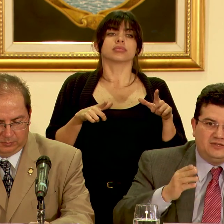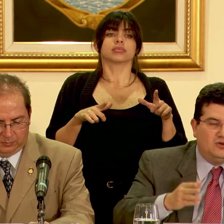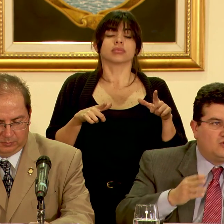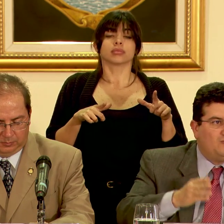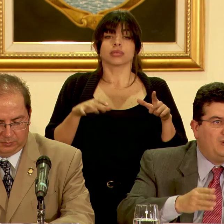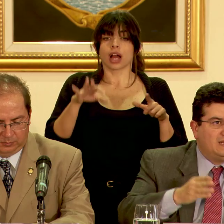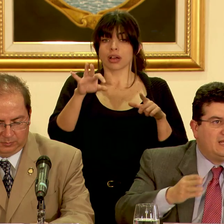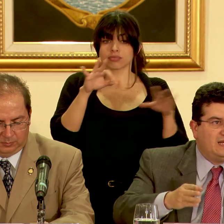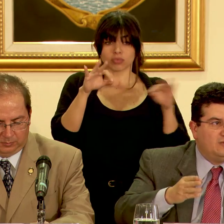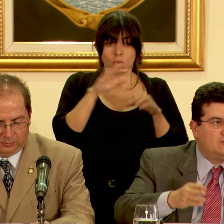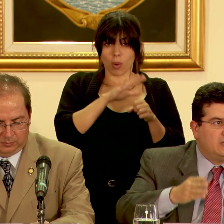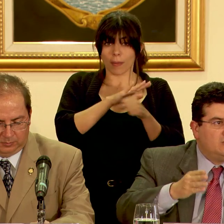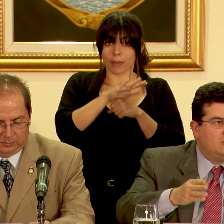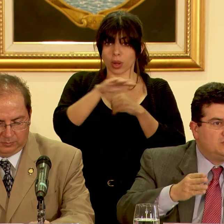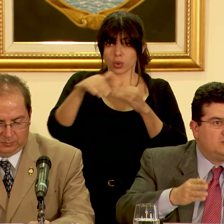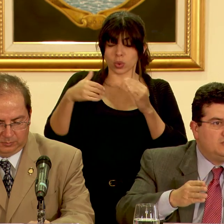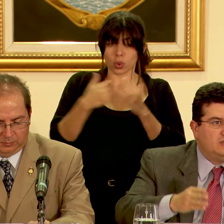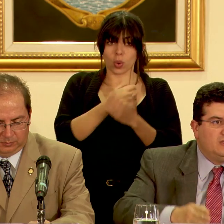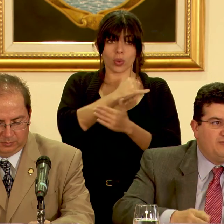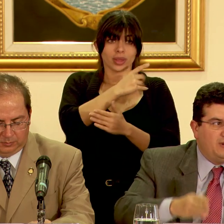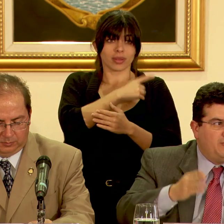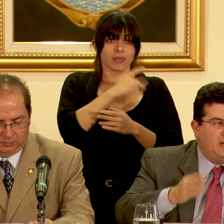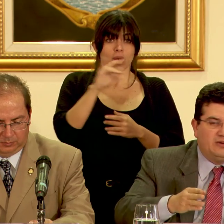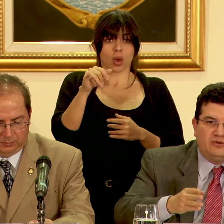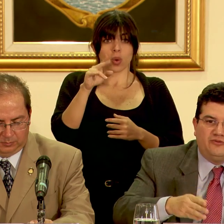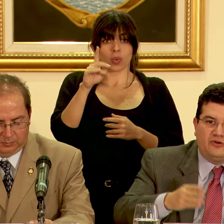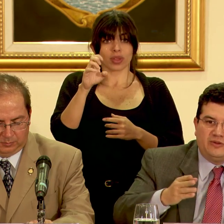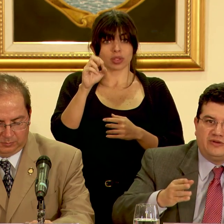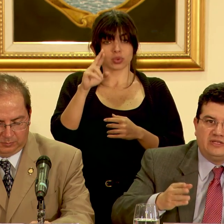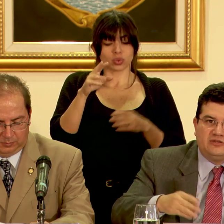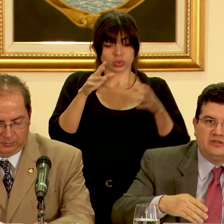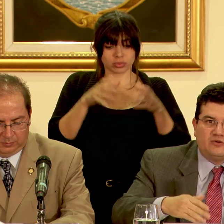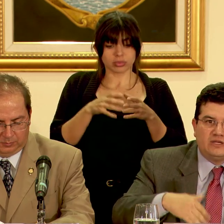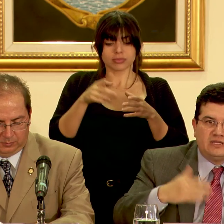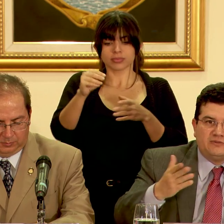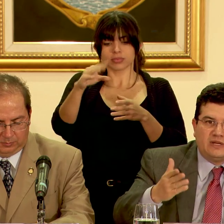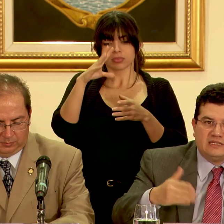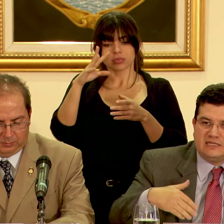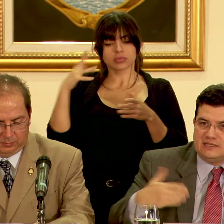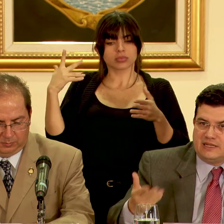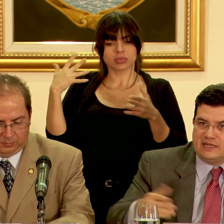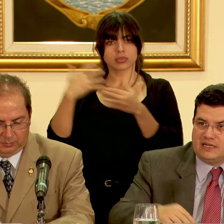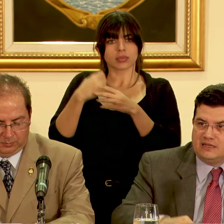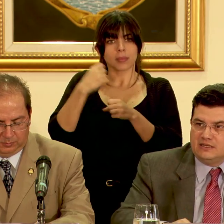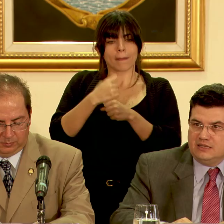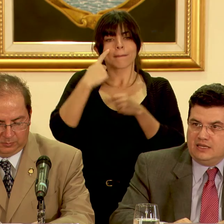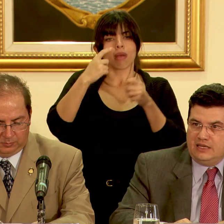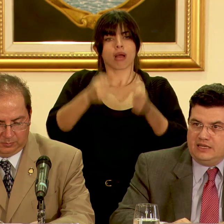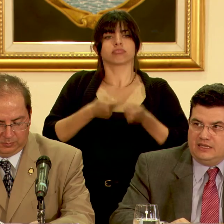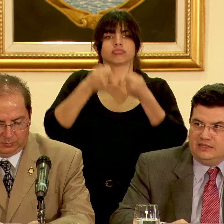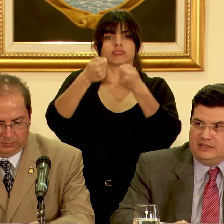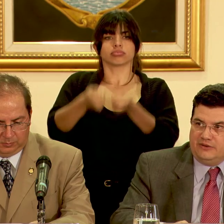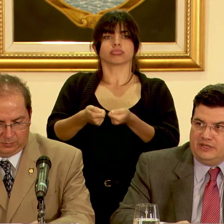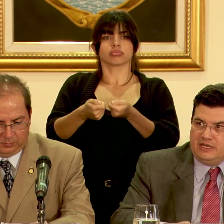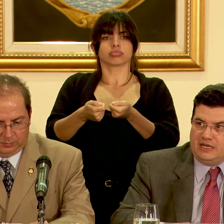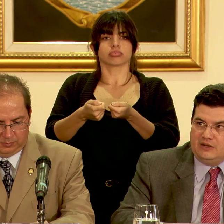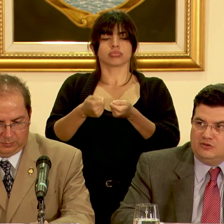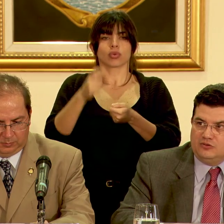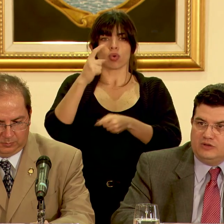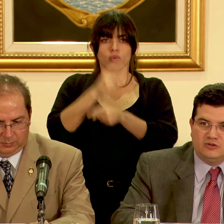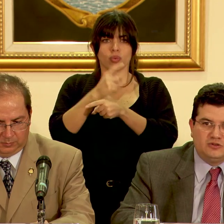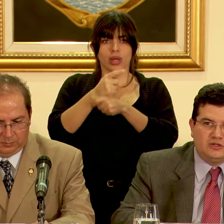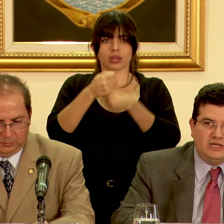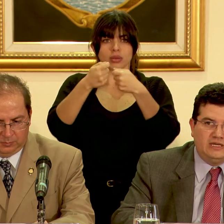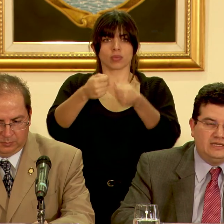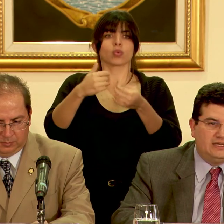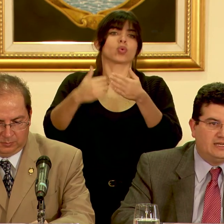elección completa de la junta de jude sur preparen un informe de rendición de cuentas para hacer entrega de vida a